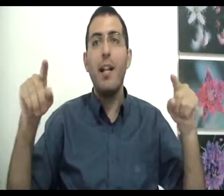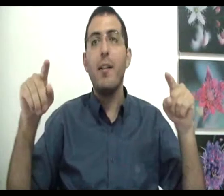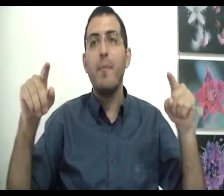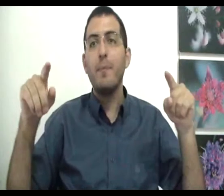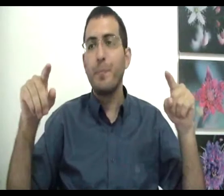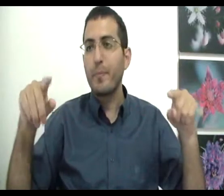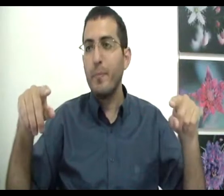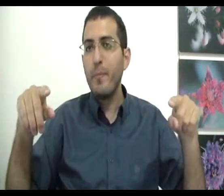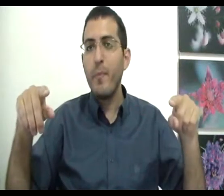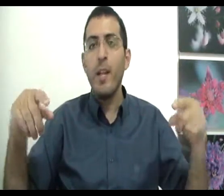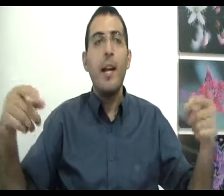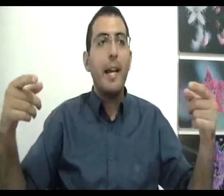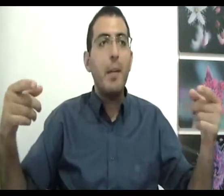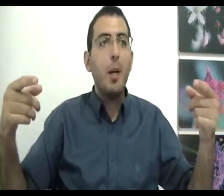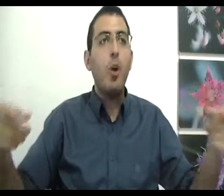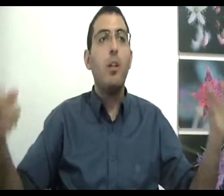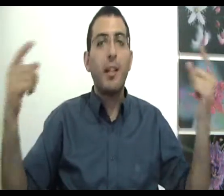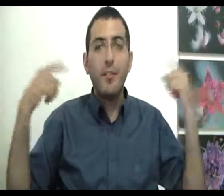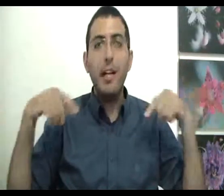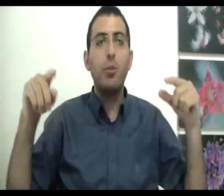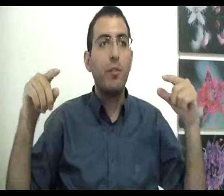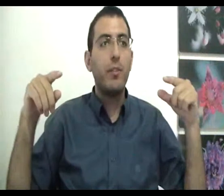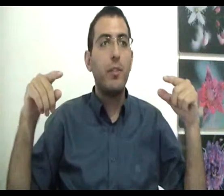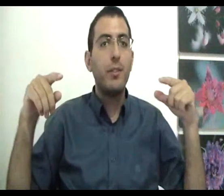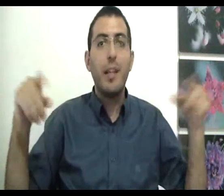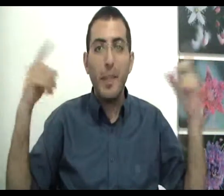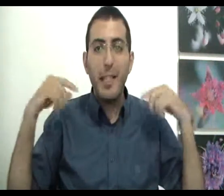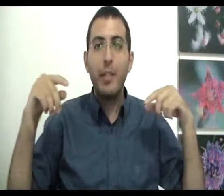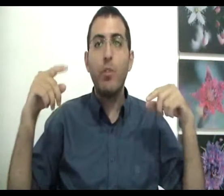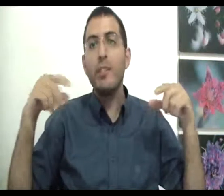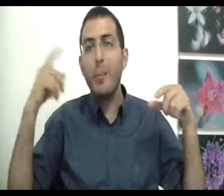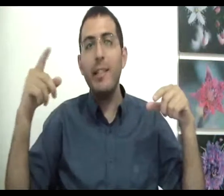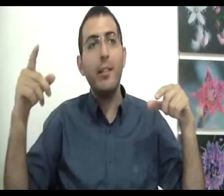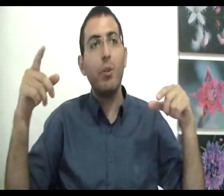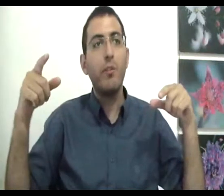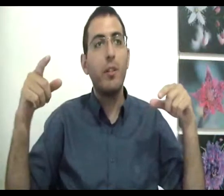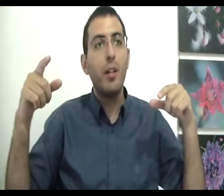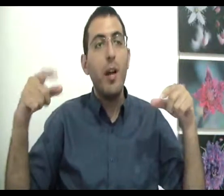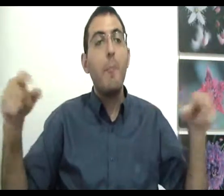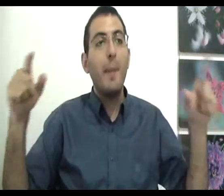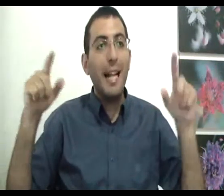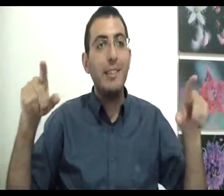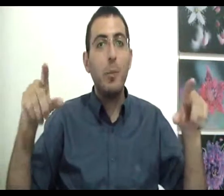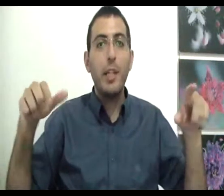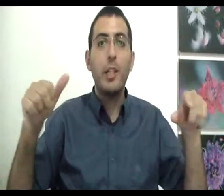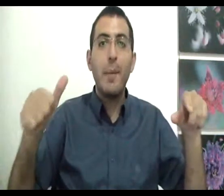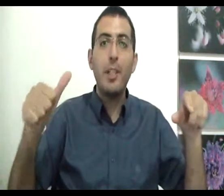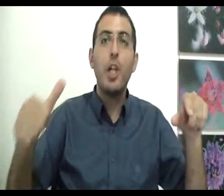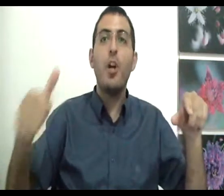אם הכל כבר טוב תמיד היה טוב ותמיד יהיה טוב ממלאז זה אומר שגם כשלא